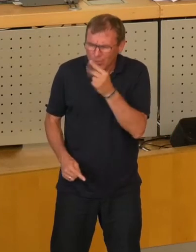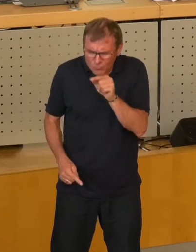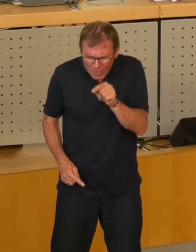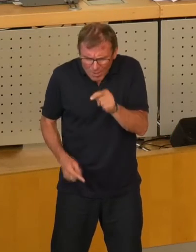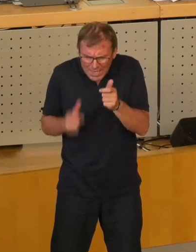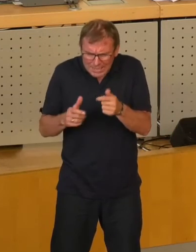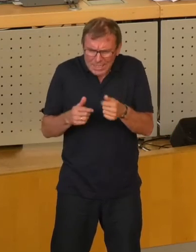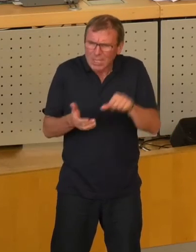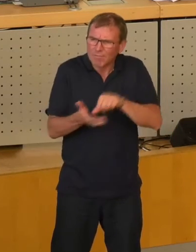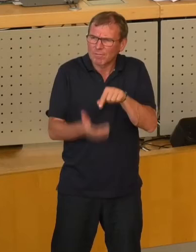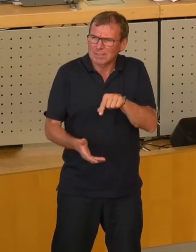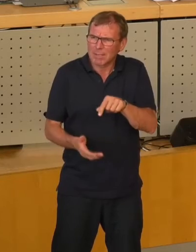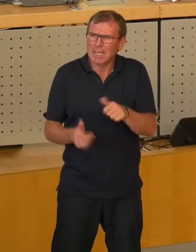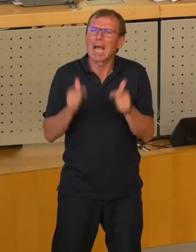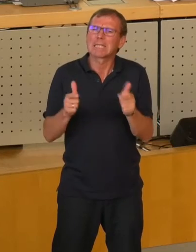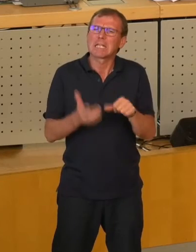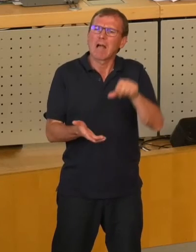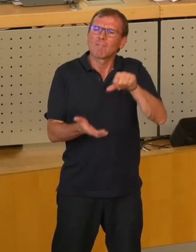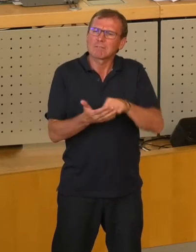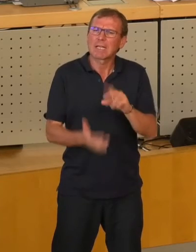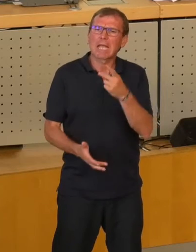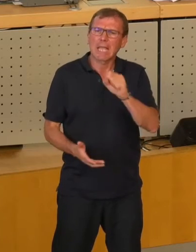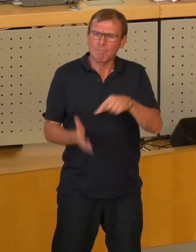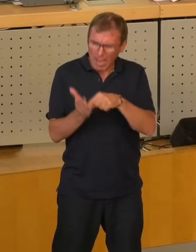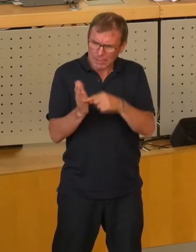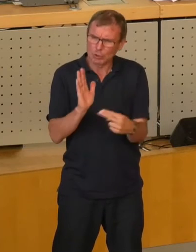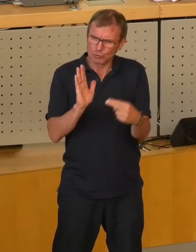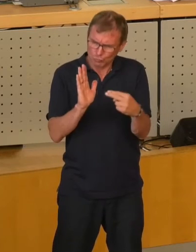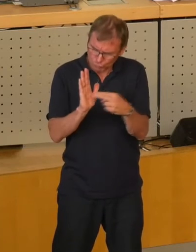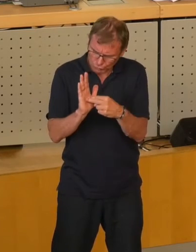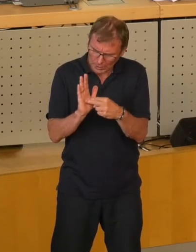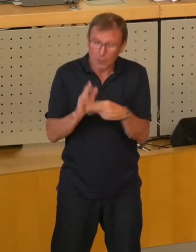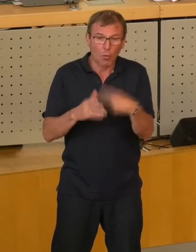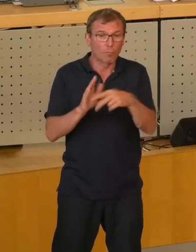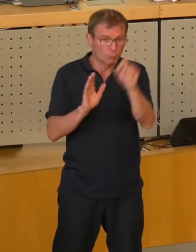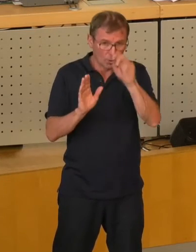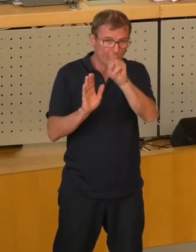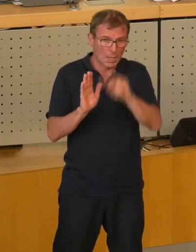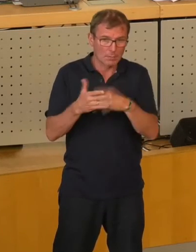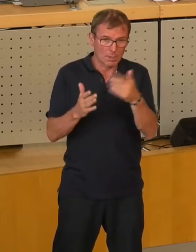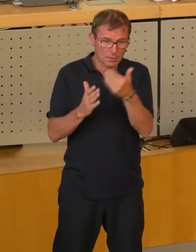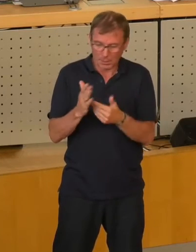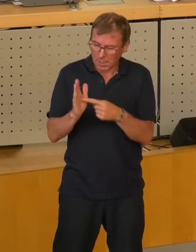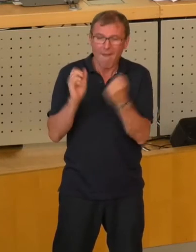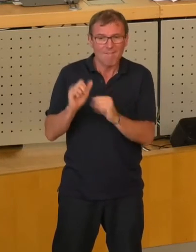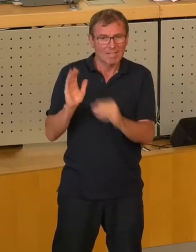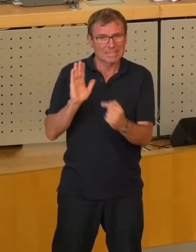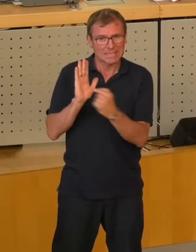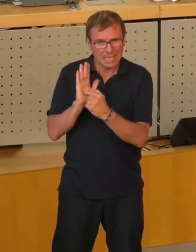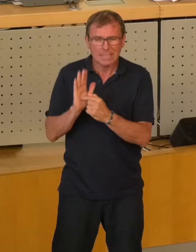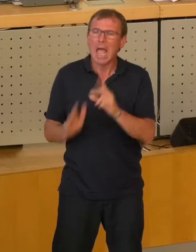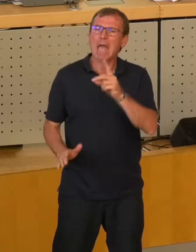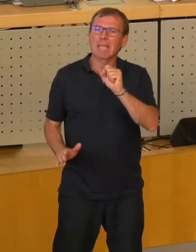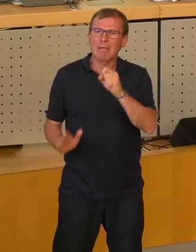rein in den Gesellschaftszweck. In dem Gesellschaftszweck, der DREWAG, ist explizit, der ist übrigens öffentlich, festgelegt, dass die